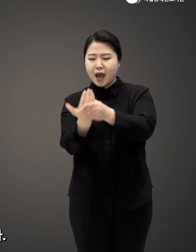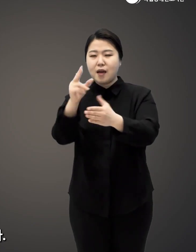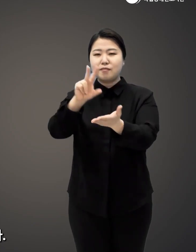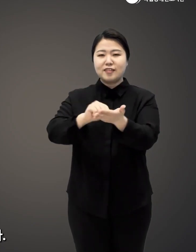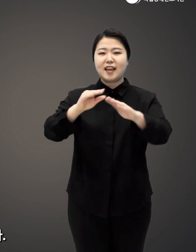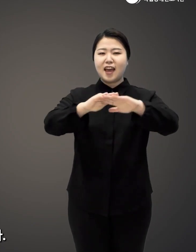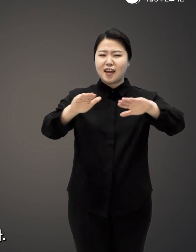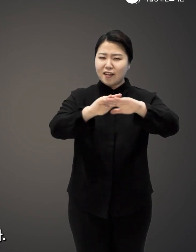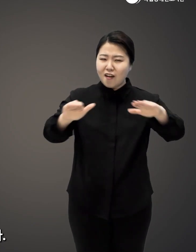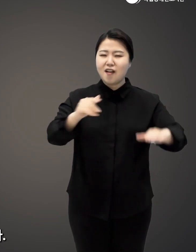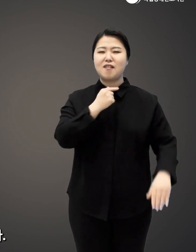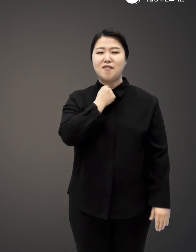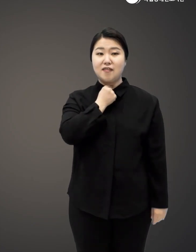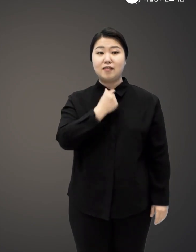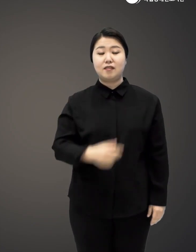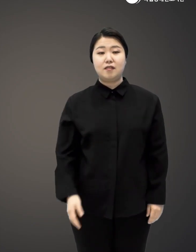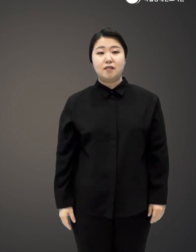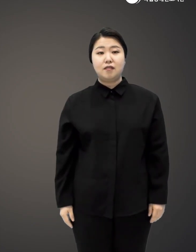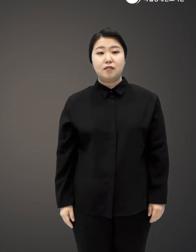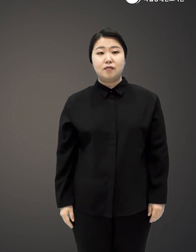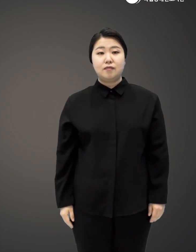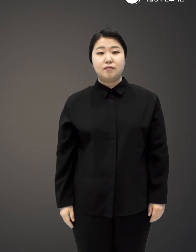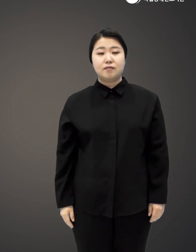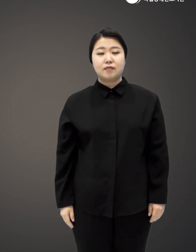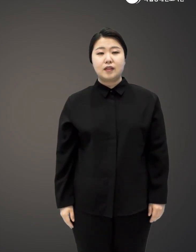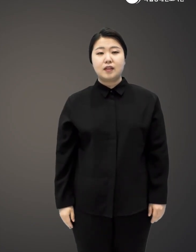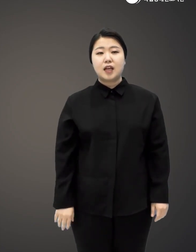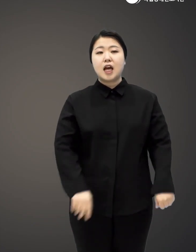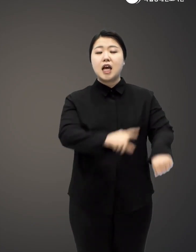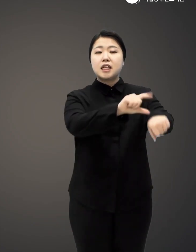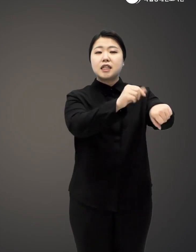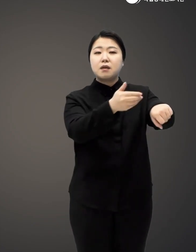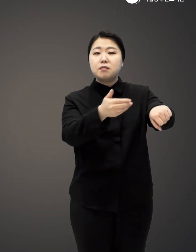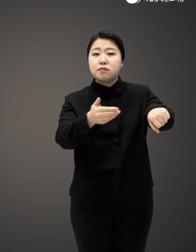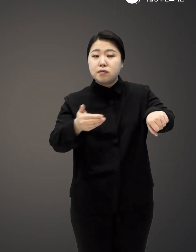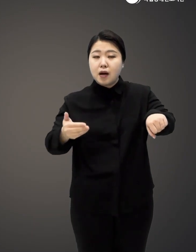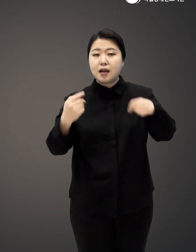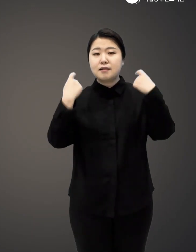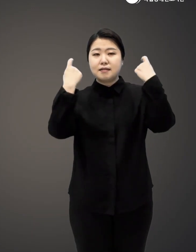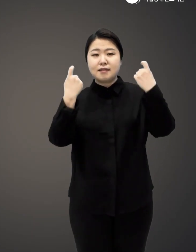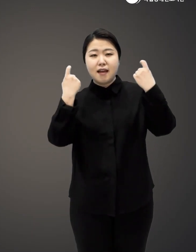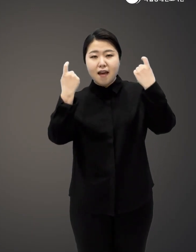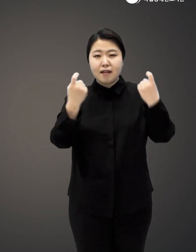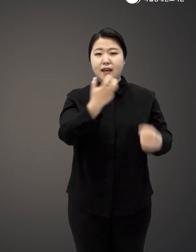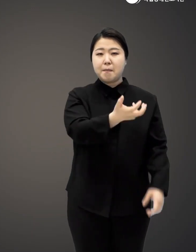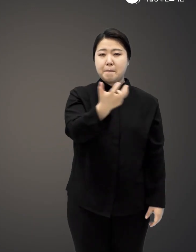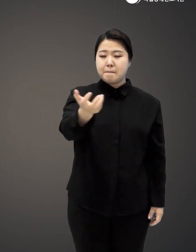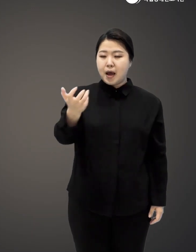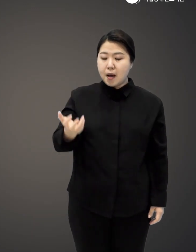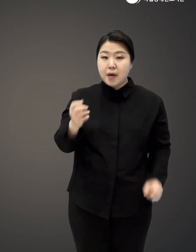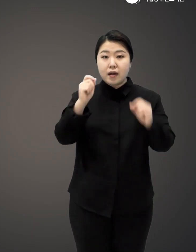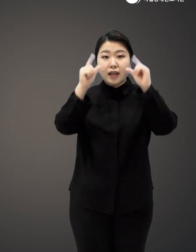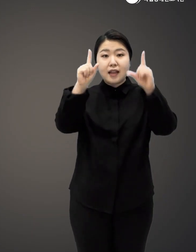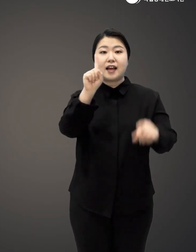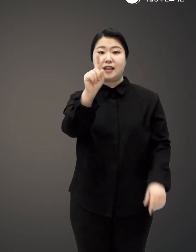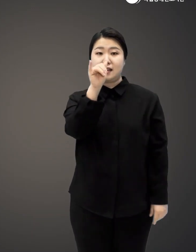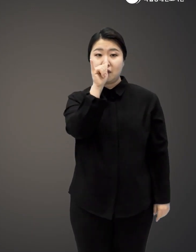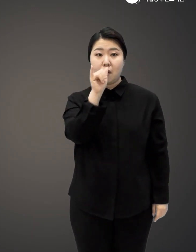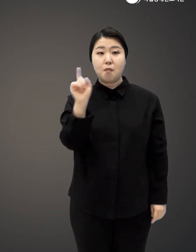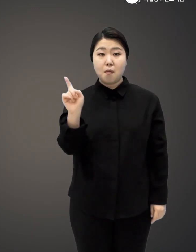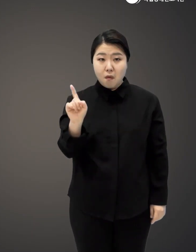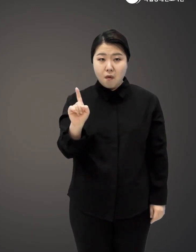문제를 해결하고 싶었다 하지만 나이를 먹고 세계를 여행하면서 한 가지 진실을 깨닫는다